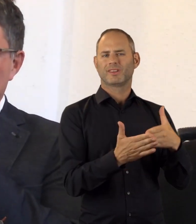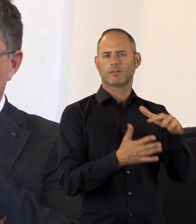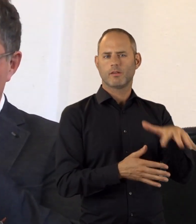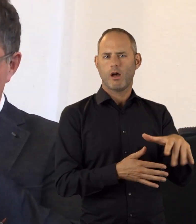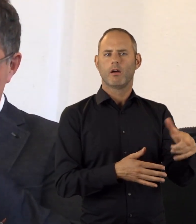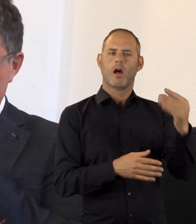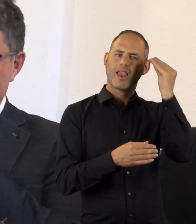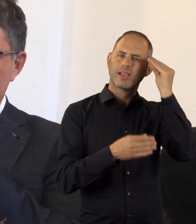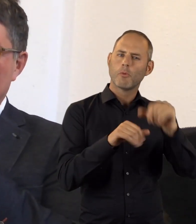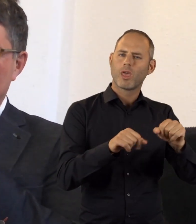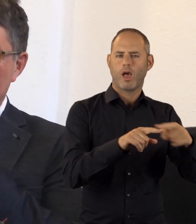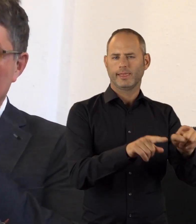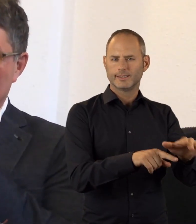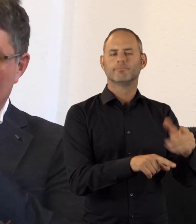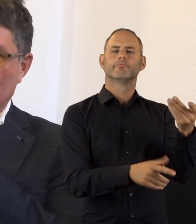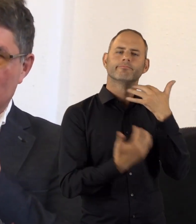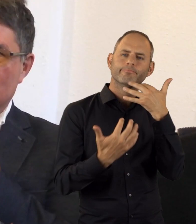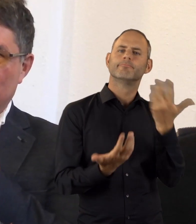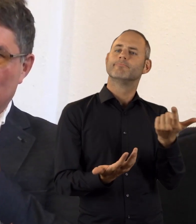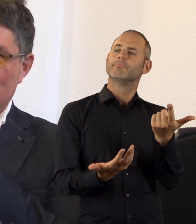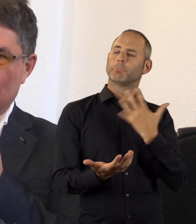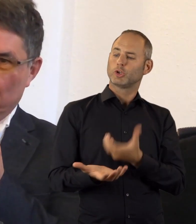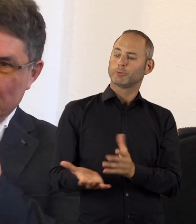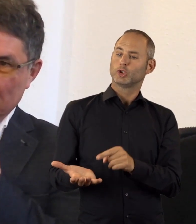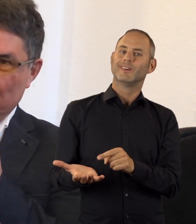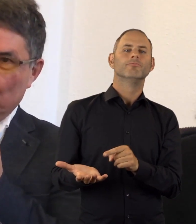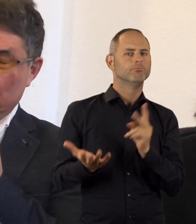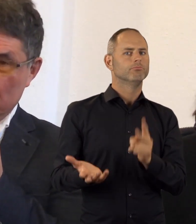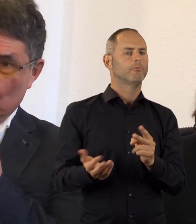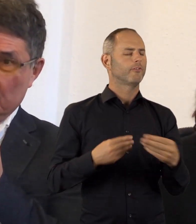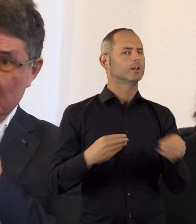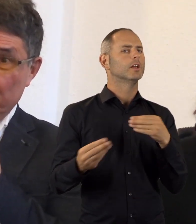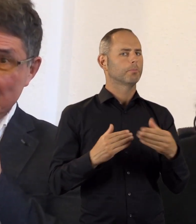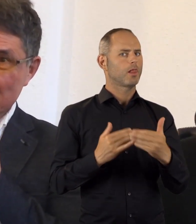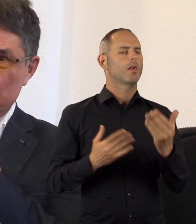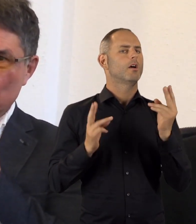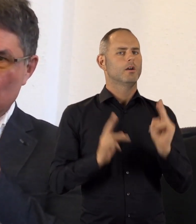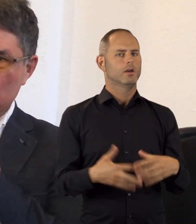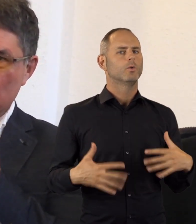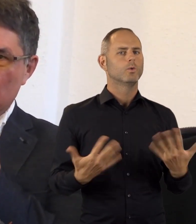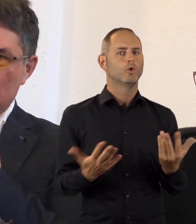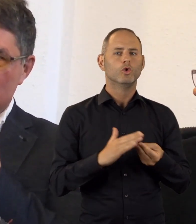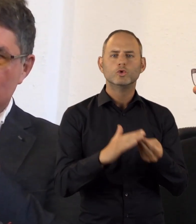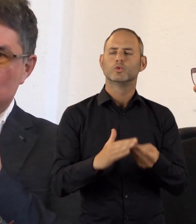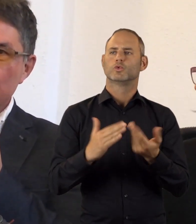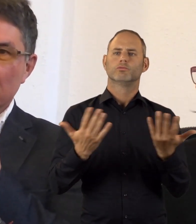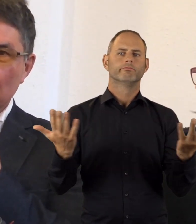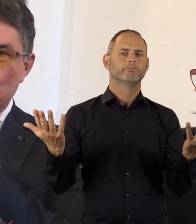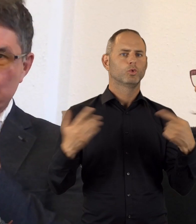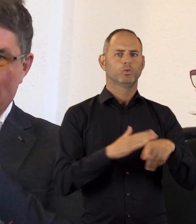Lernmöglichkeiten, so berichtete er, sei durch das persönliche Budget wesentlich flexibler geworden. Die Unterstützung lässt sich